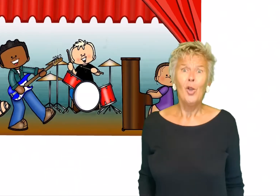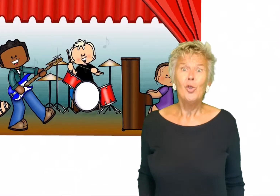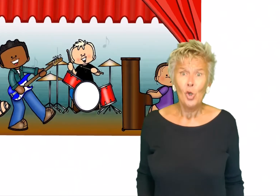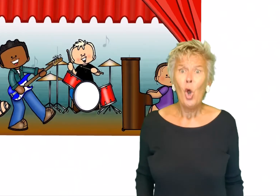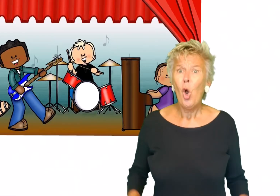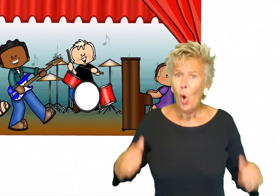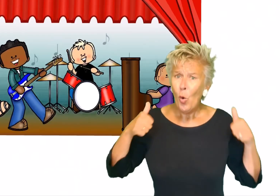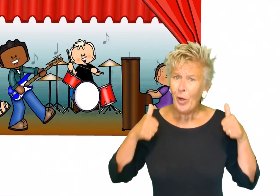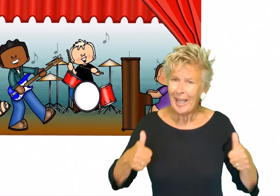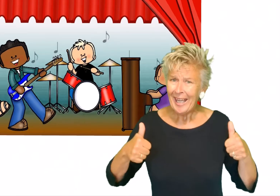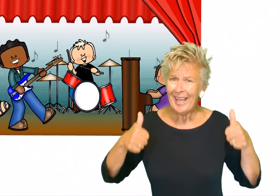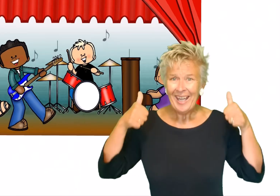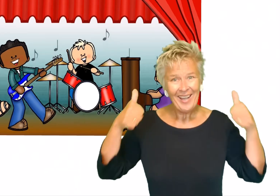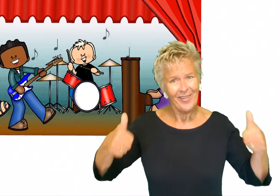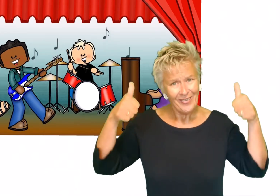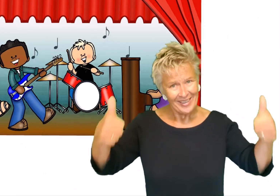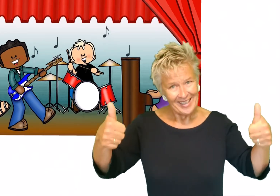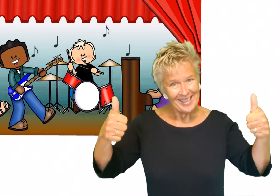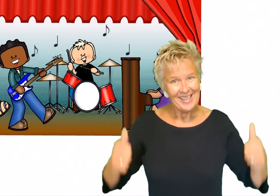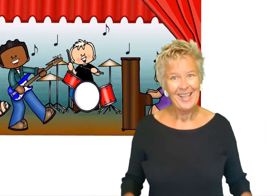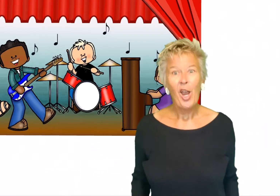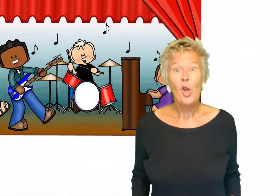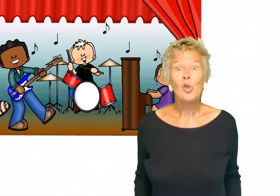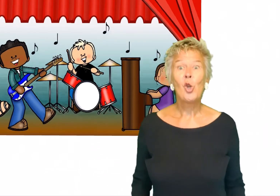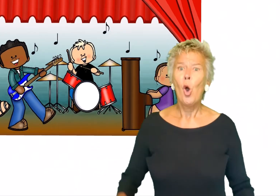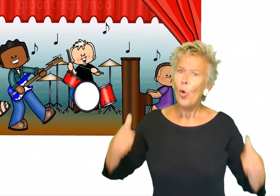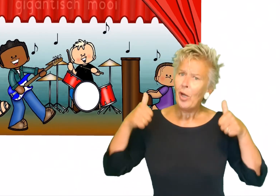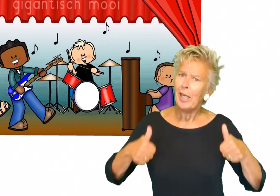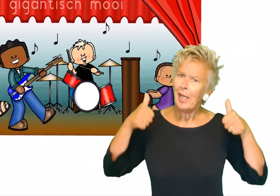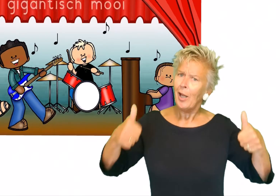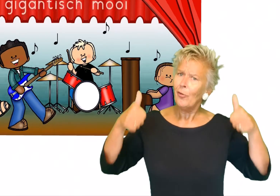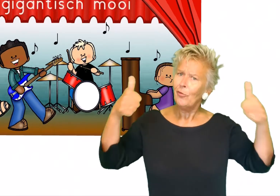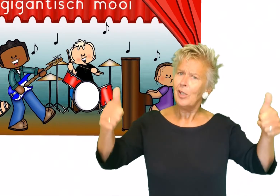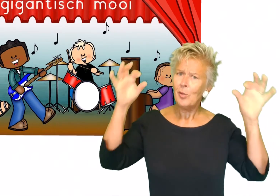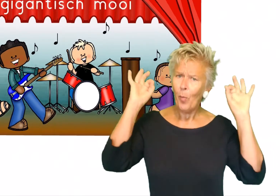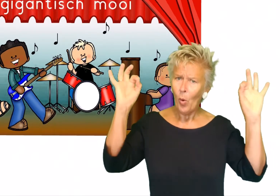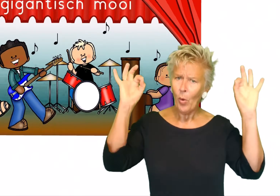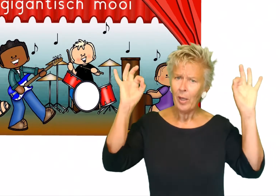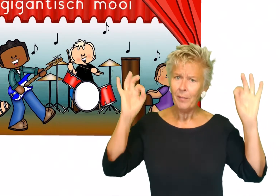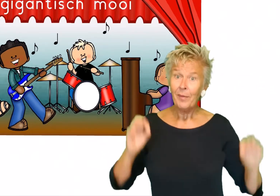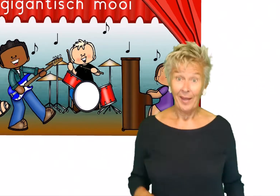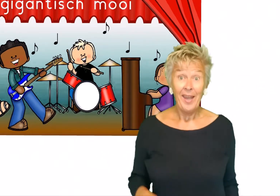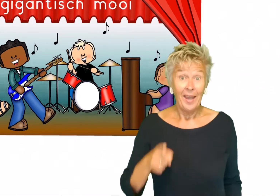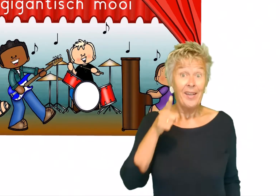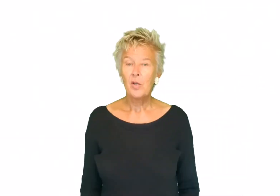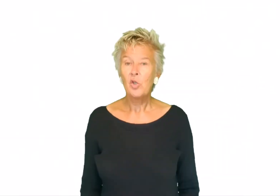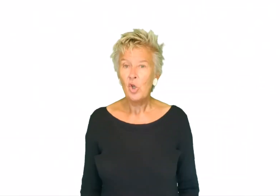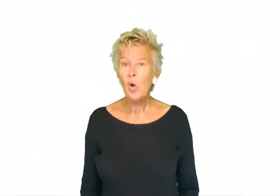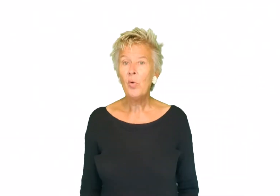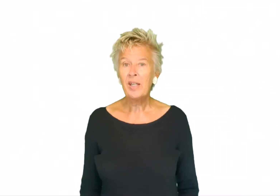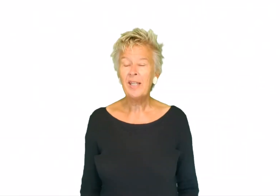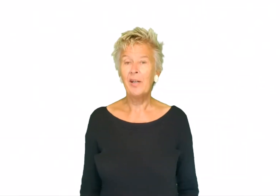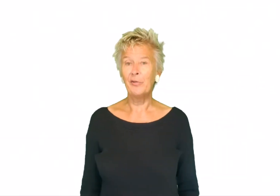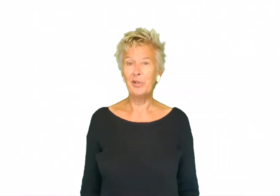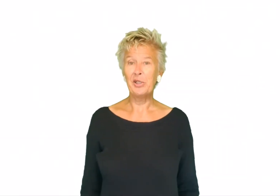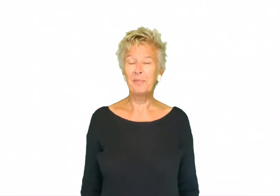Zo gigantisch. Zo gigantisch mooi. Zo gigantisch.